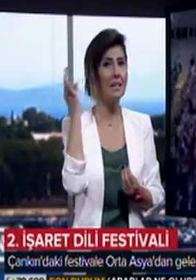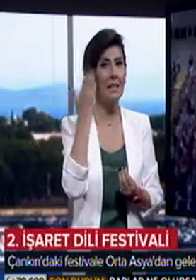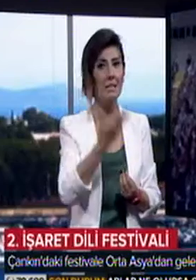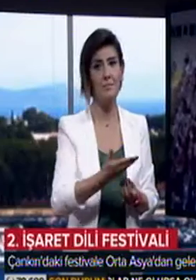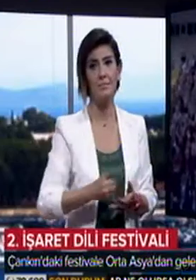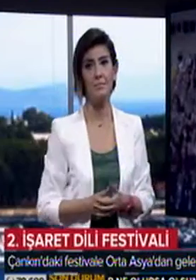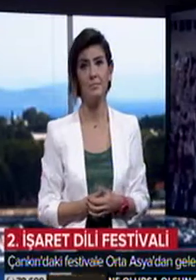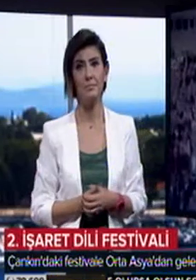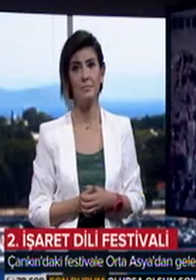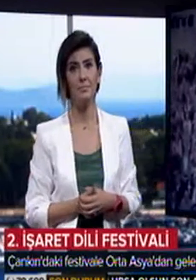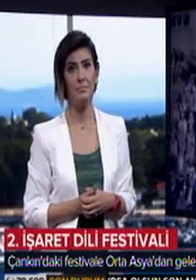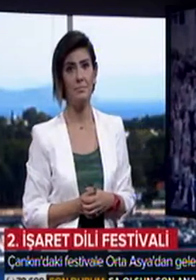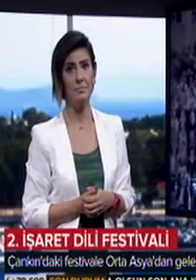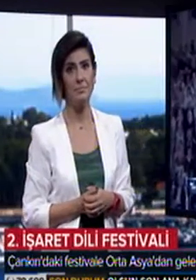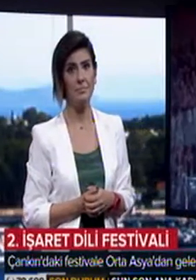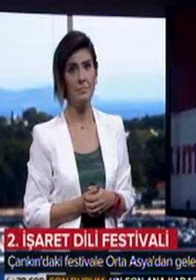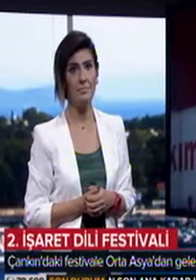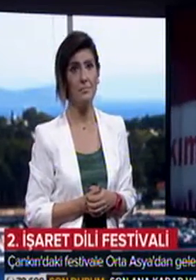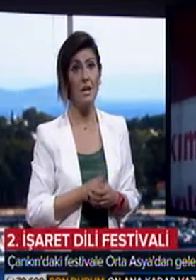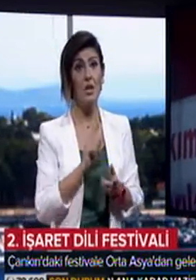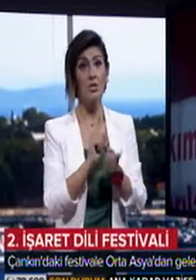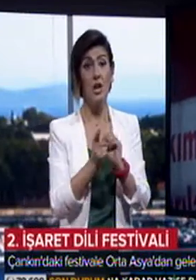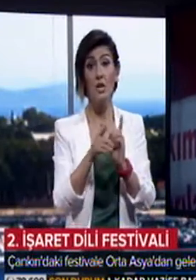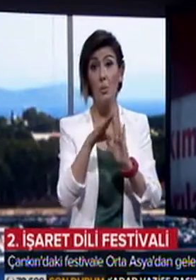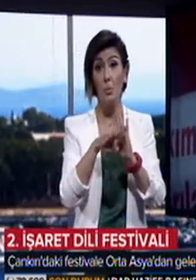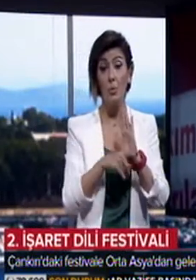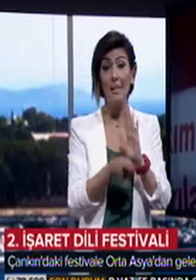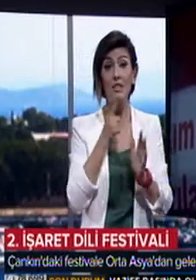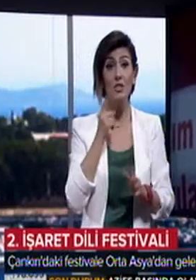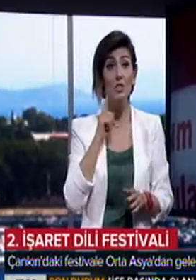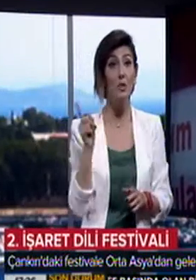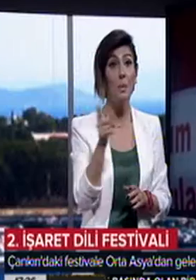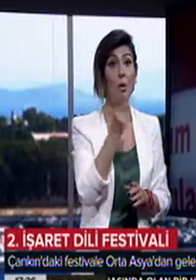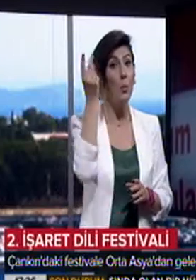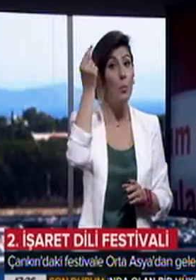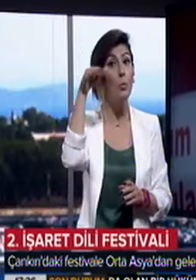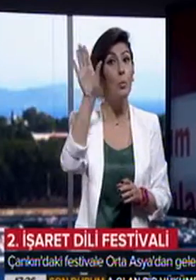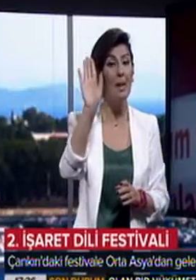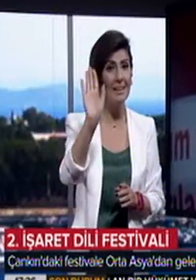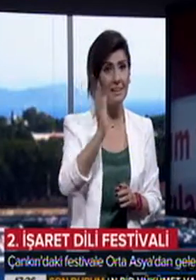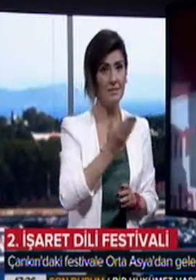demekle insan bal yemiş olmaz. Çankırı'daki programda işitme engelliler de unutulmadı.